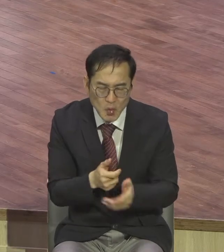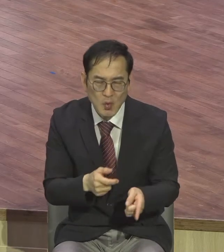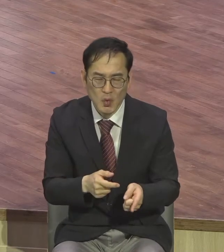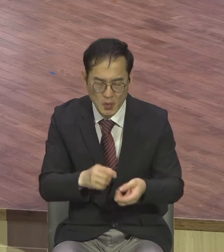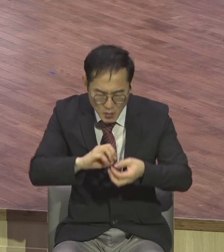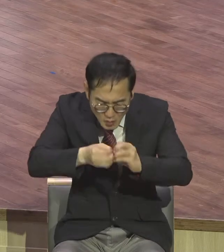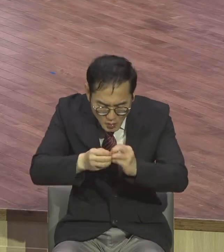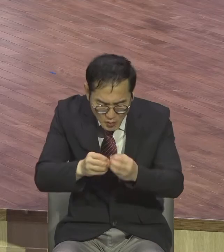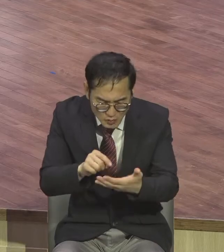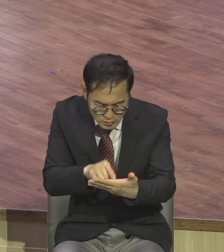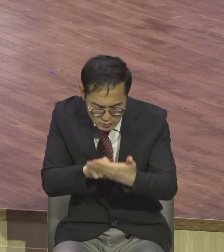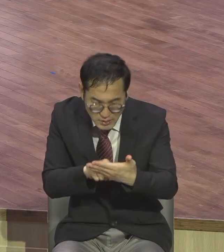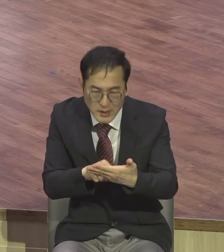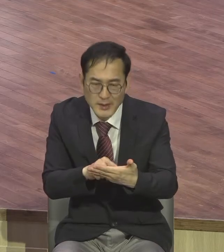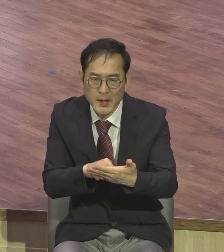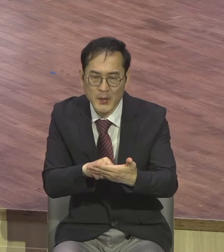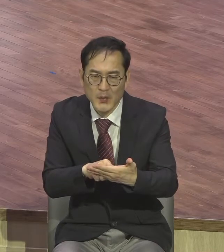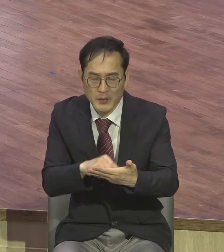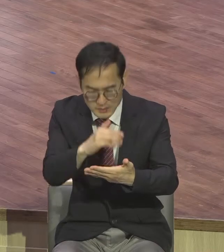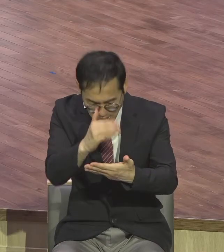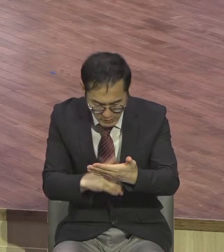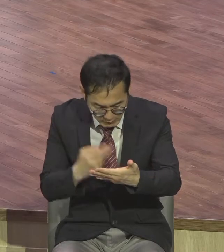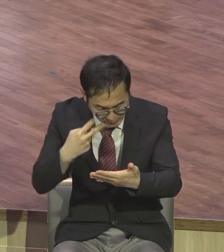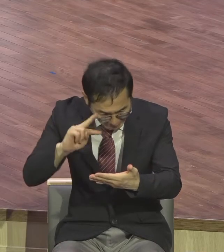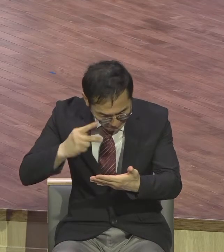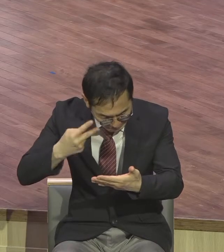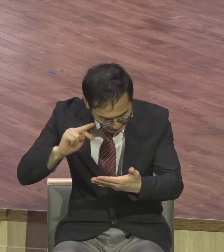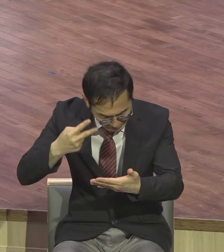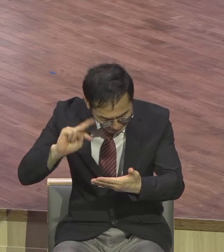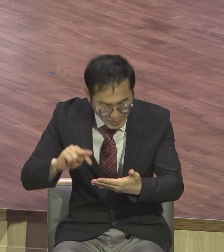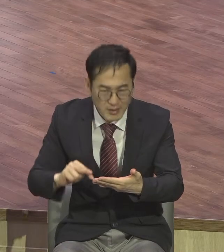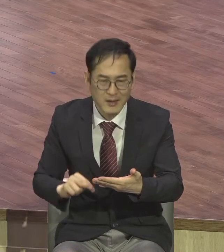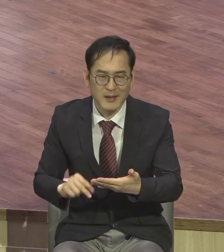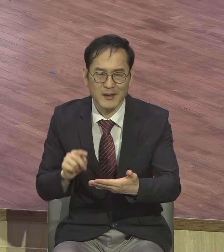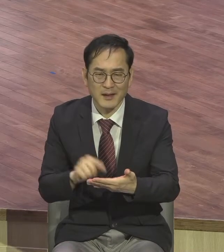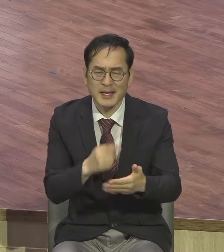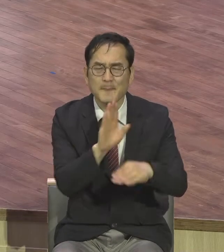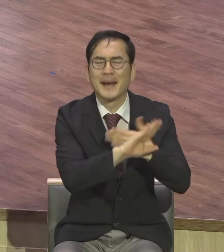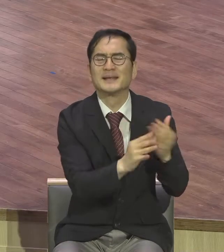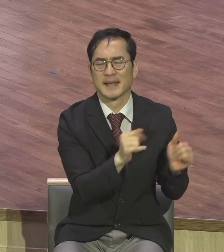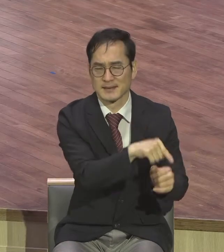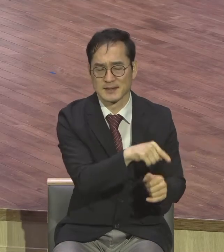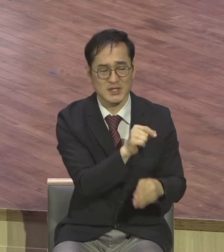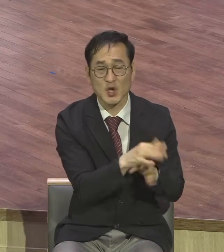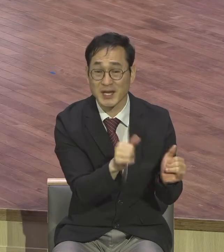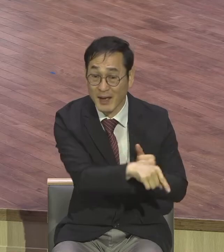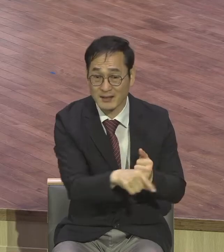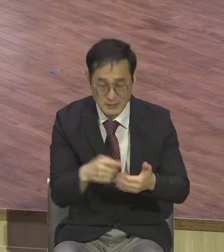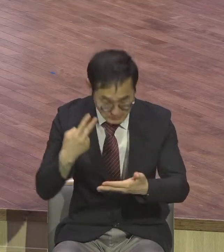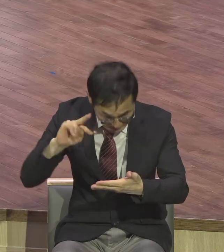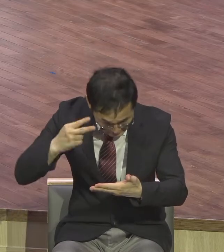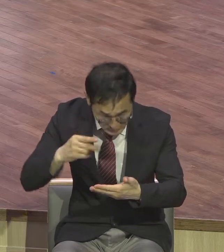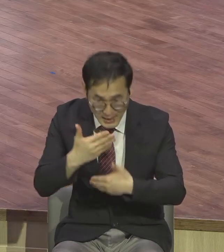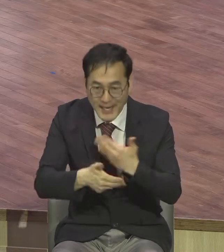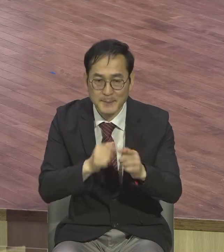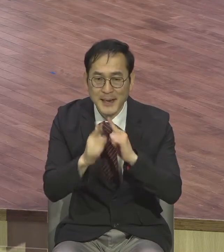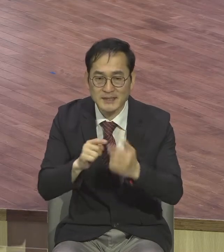바르셀들은 행동은 하나같이 전부 다 서론에 매어가지고 서론에 매어가지고 문자 하나에 매어가지고